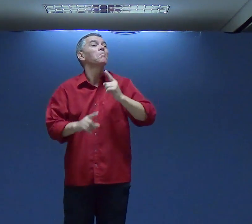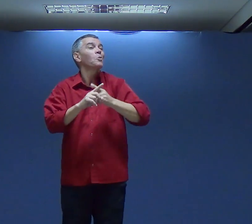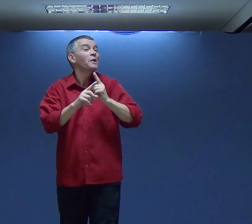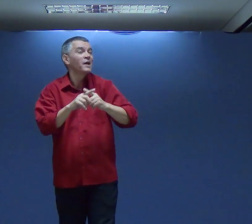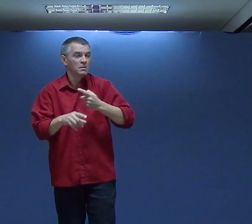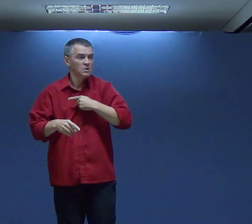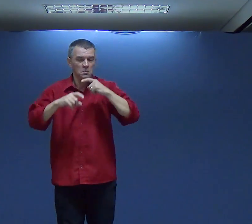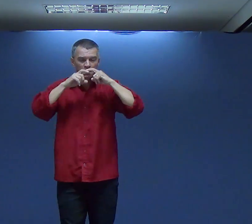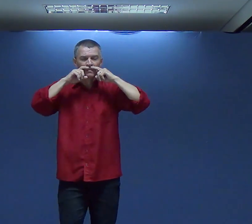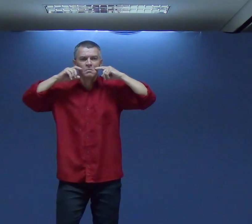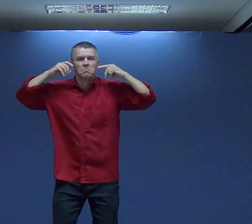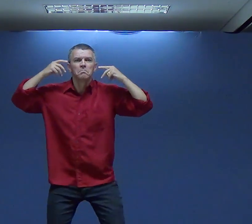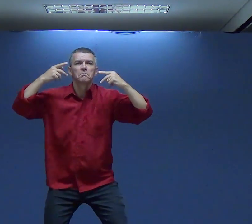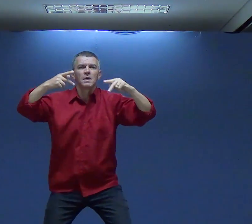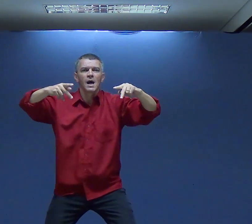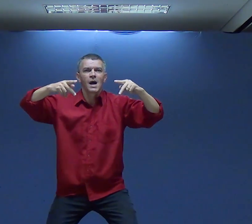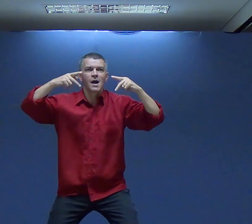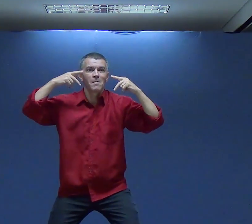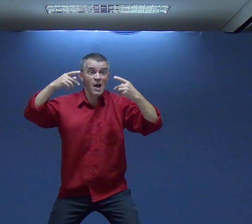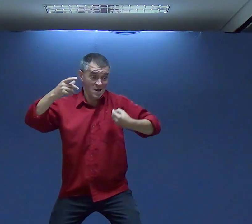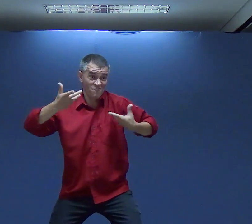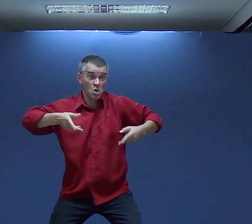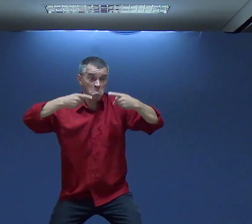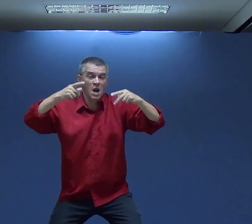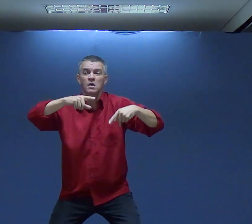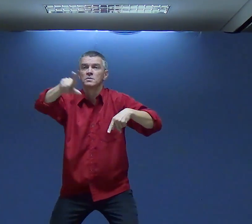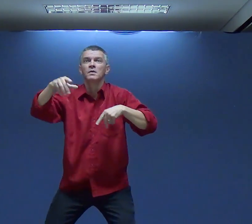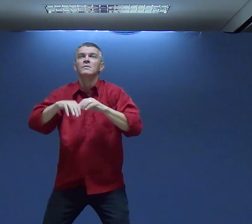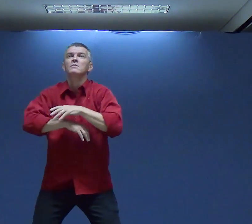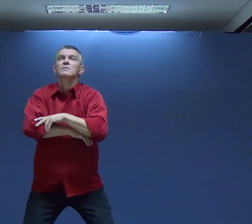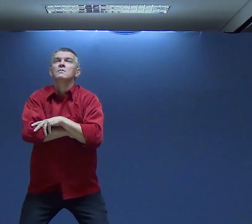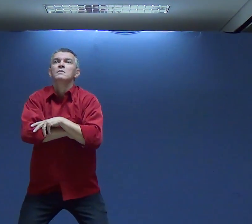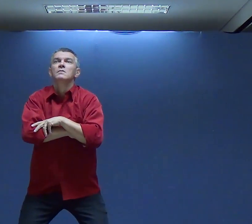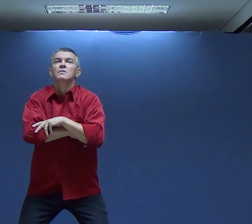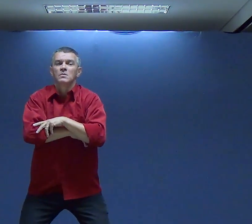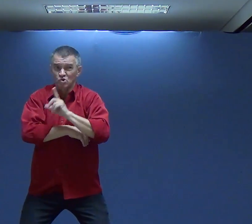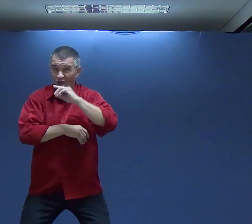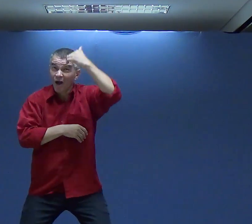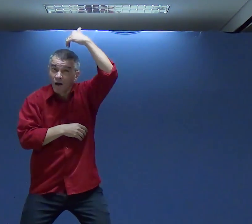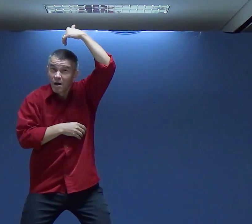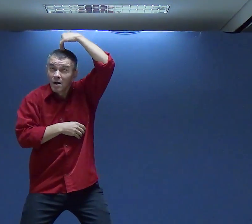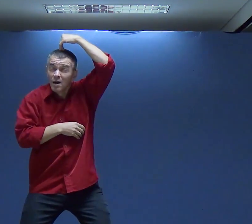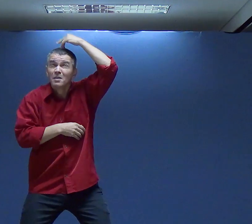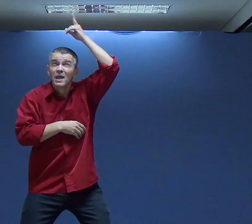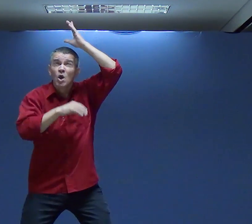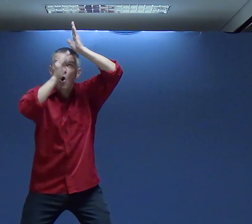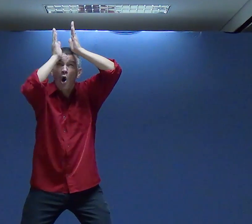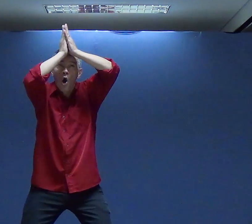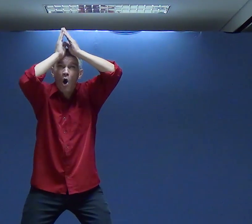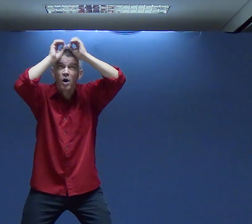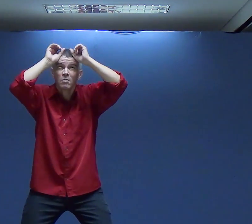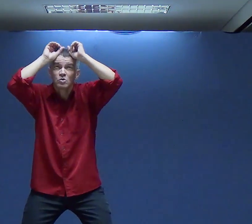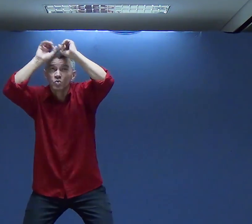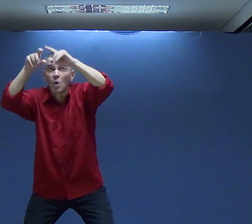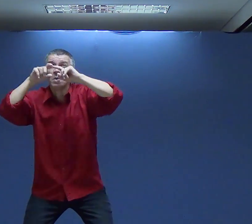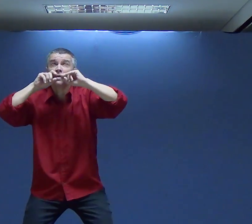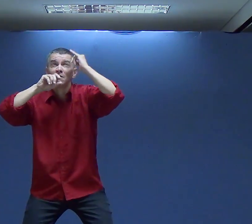Ninguém Levanta Sua mão Sabe? Porque o Pastor Adonirã Vem aqui Emprega Você vem Olha Assiste